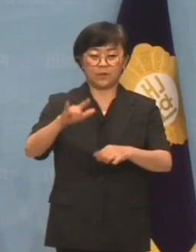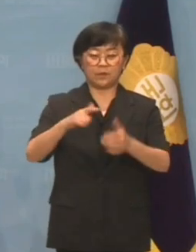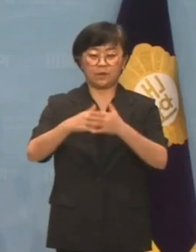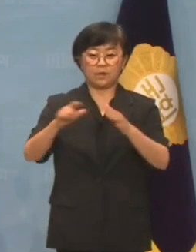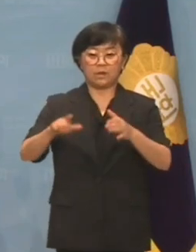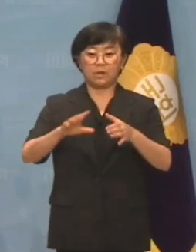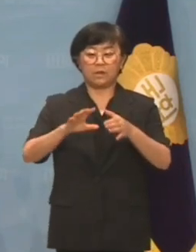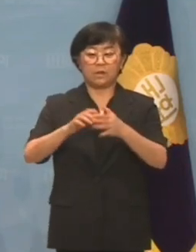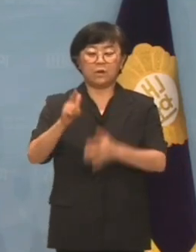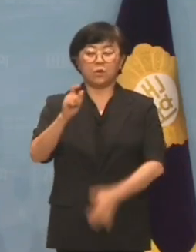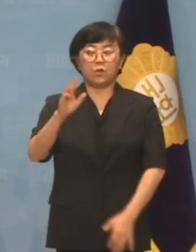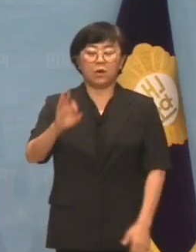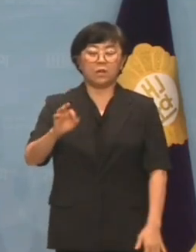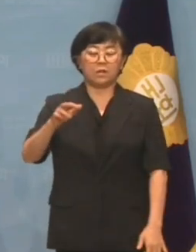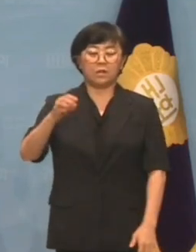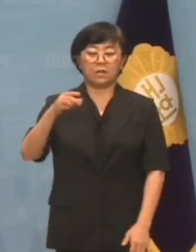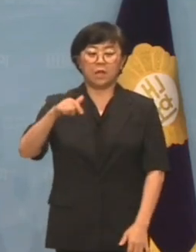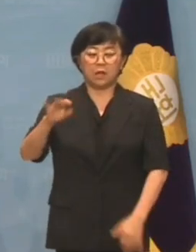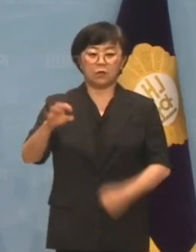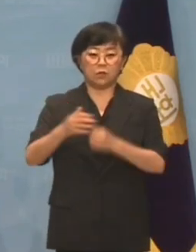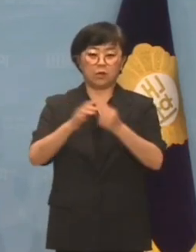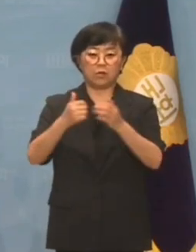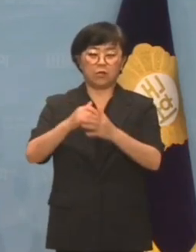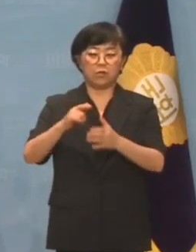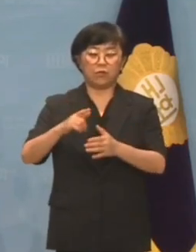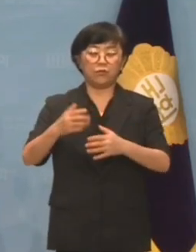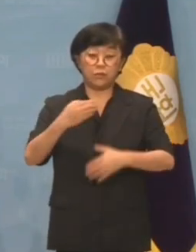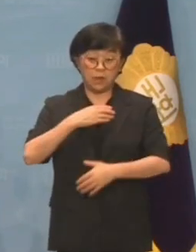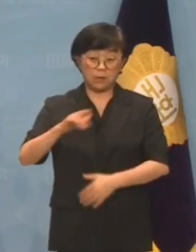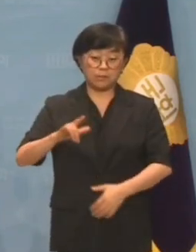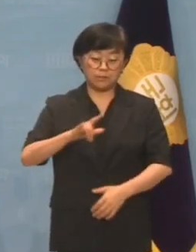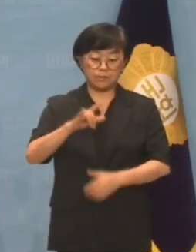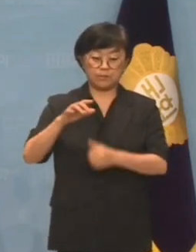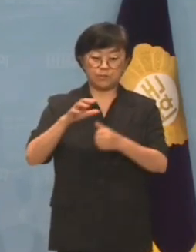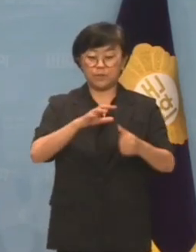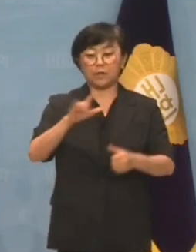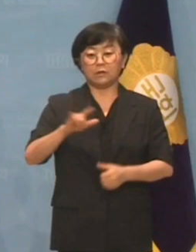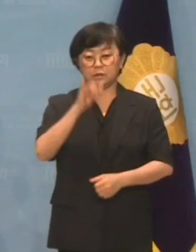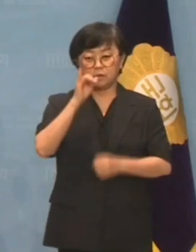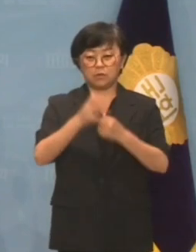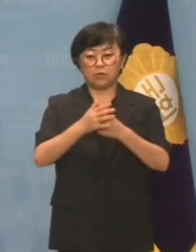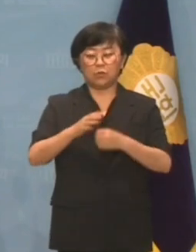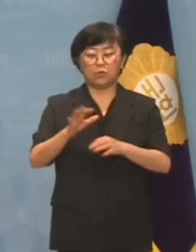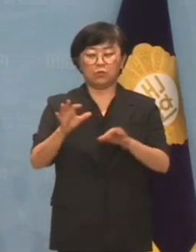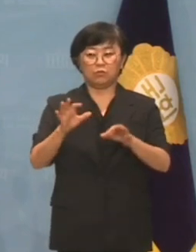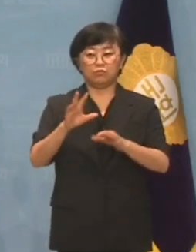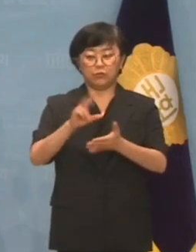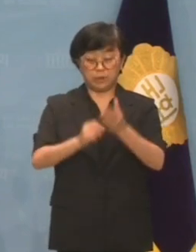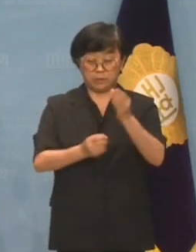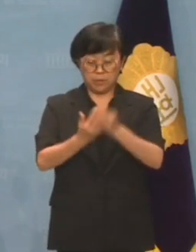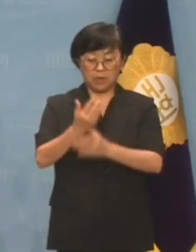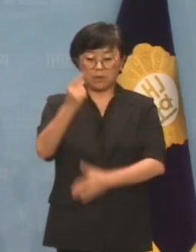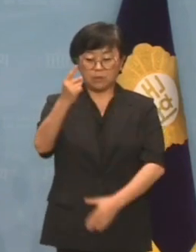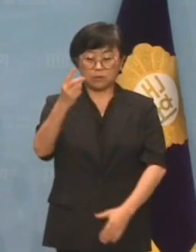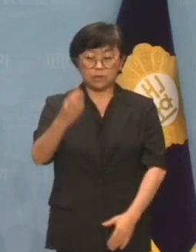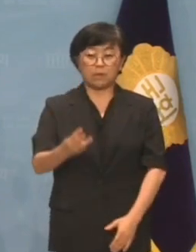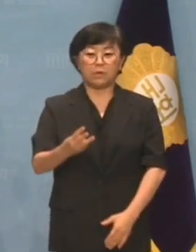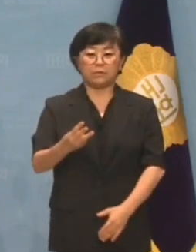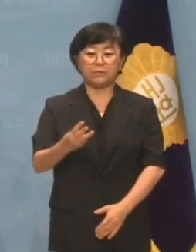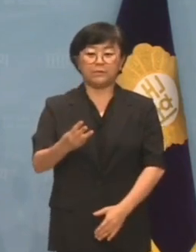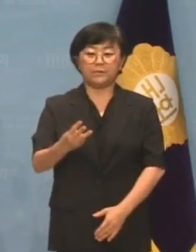광개토대왕함 근처에서 위협 비행을 해 논란이 된 직후에도 연달아 세 차례나 더